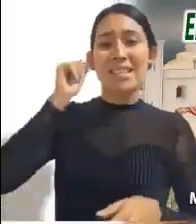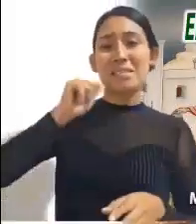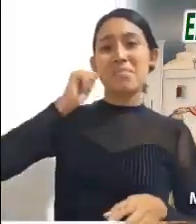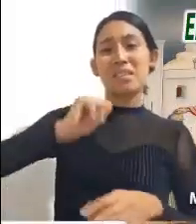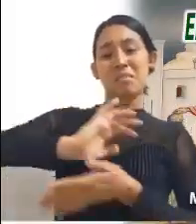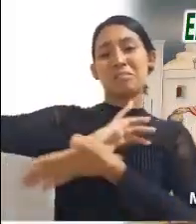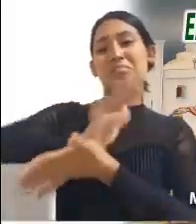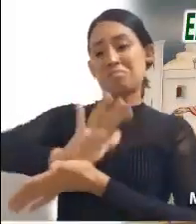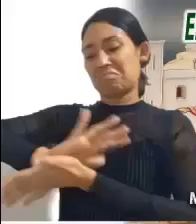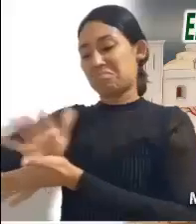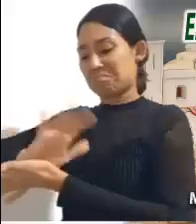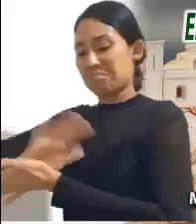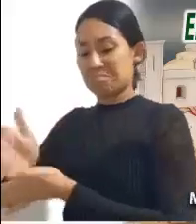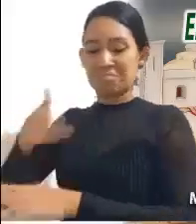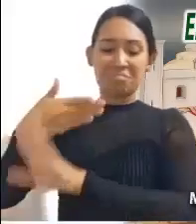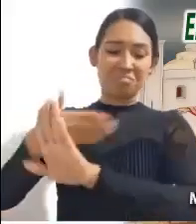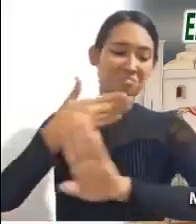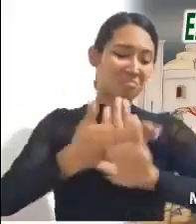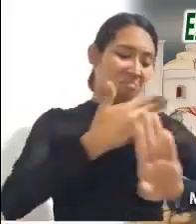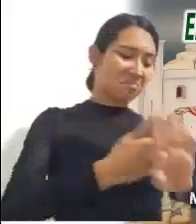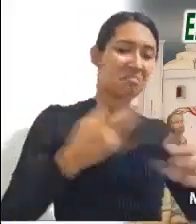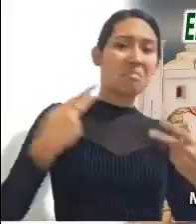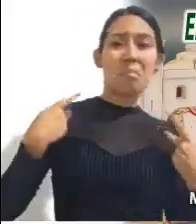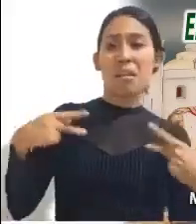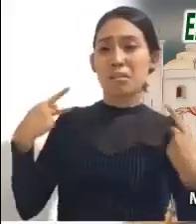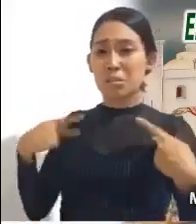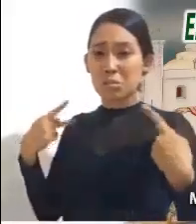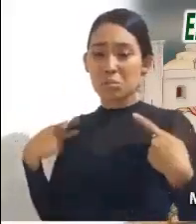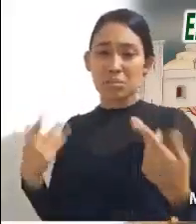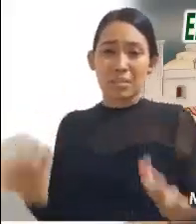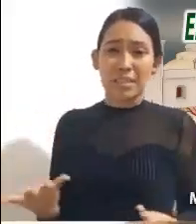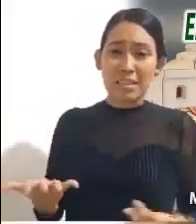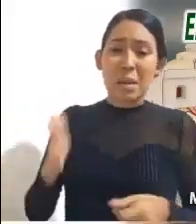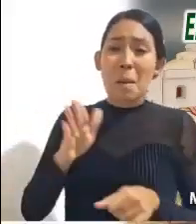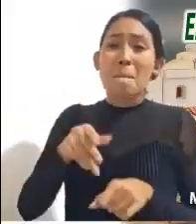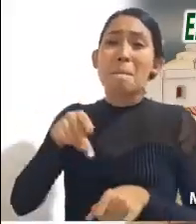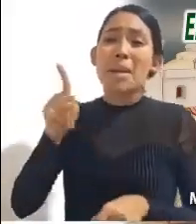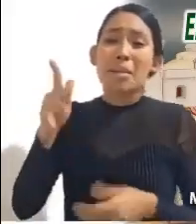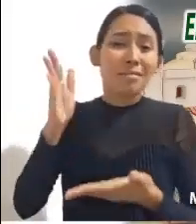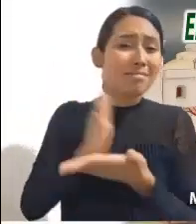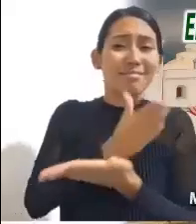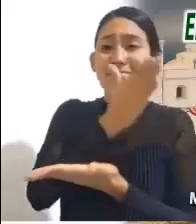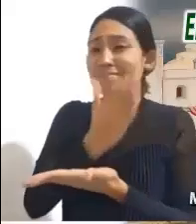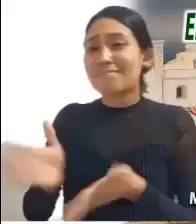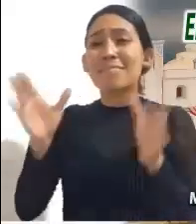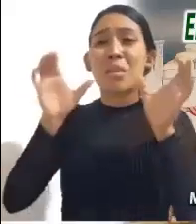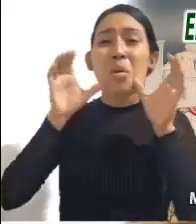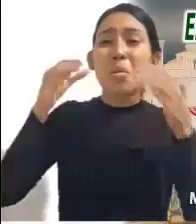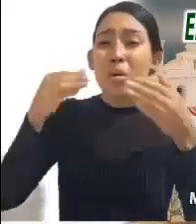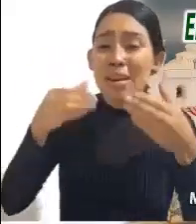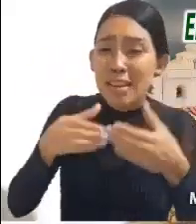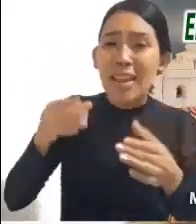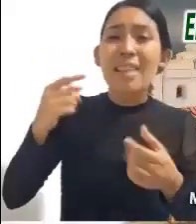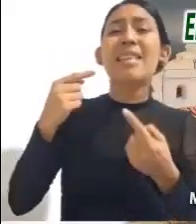Pero son graves pecados que carga la sociedad sobre sus espaldas. ¿A quién separamos de la comunidad?